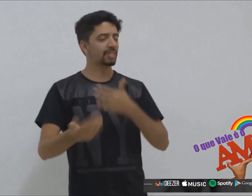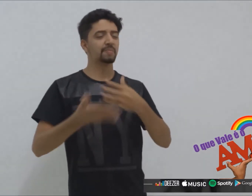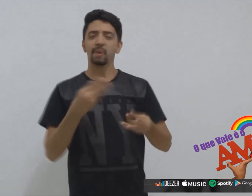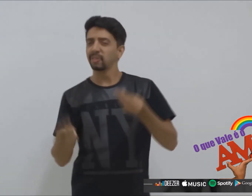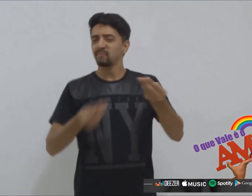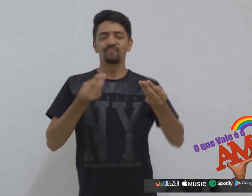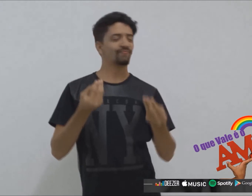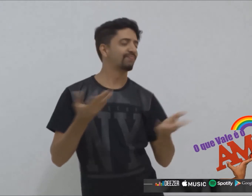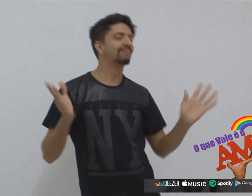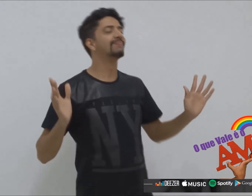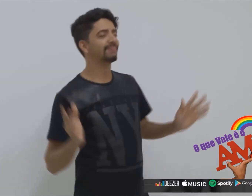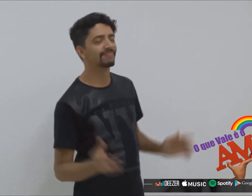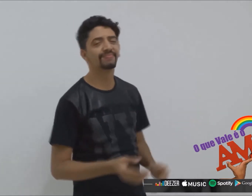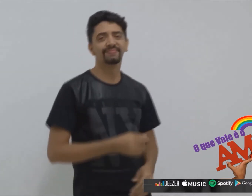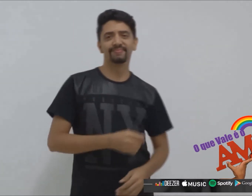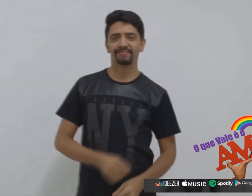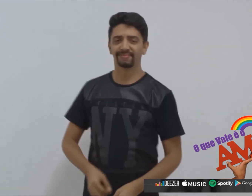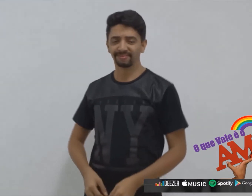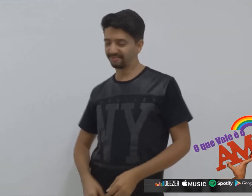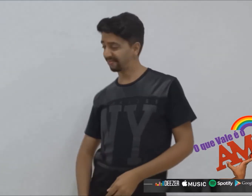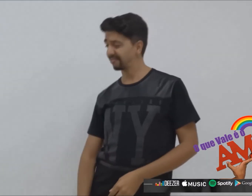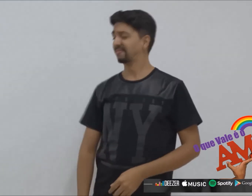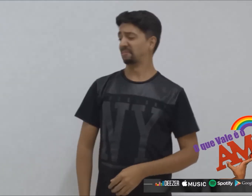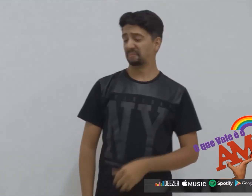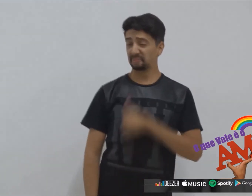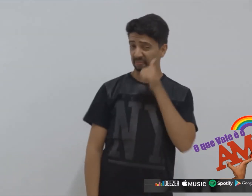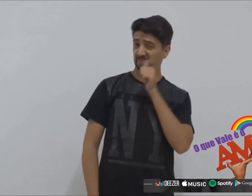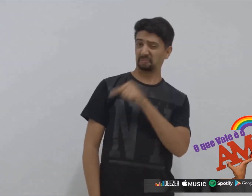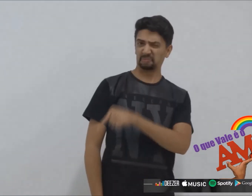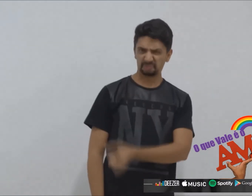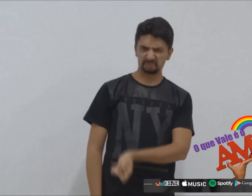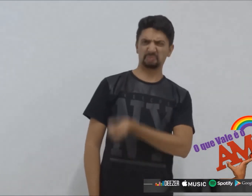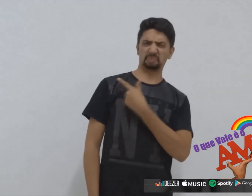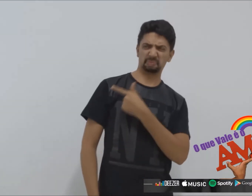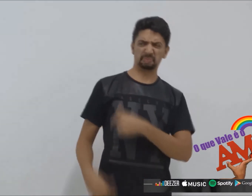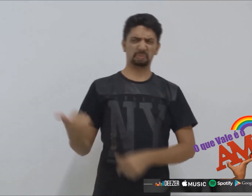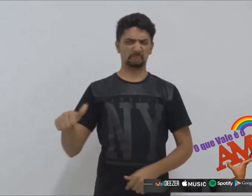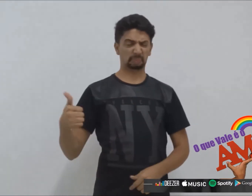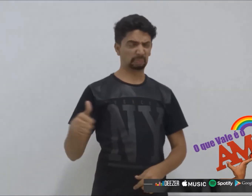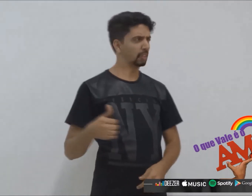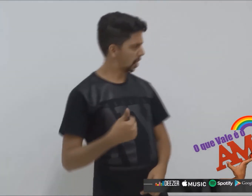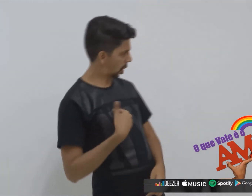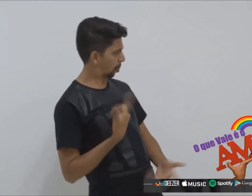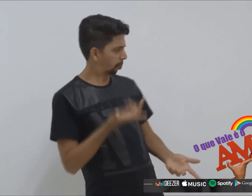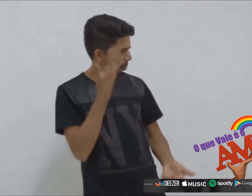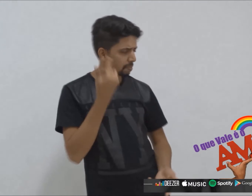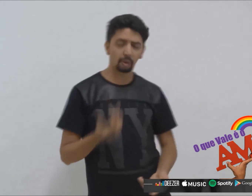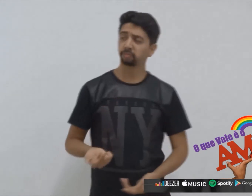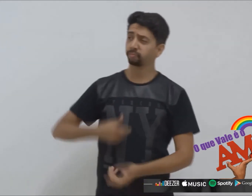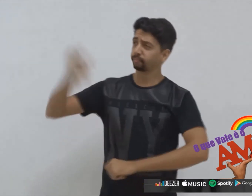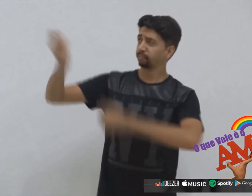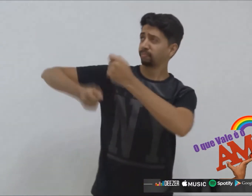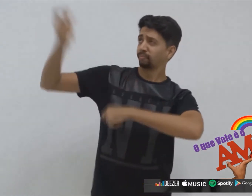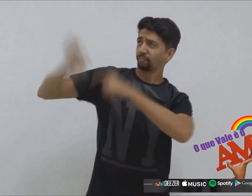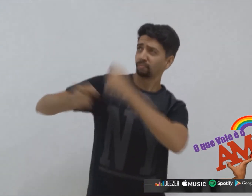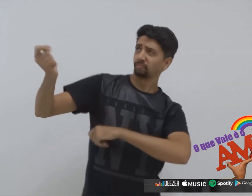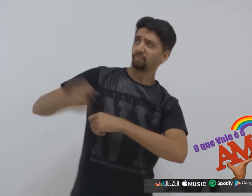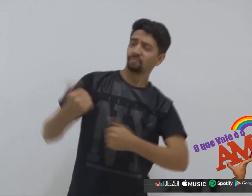E aí, essa garota anda meio estranha Jogando bola, empinando pipa O menino